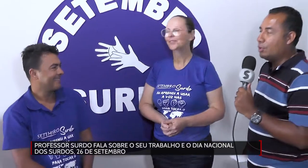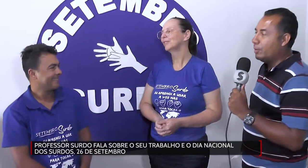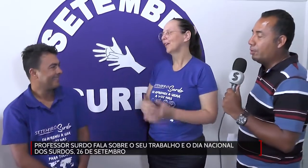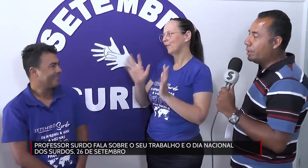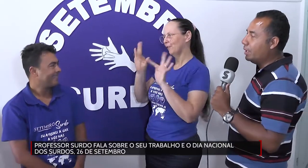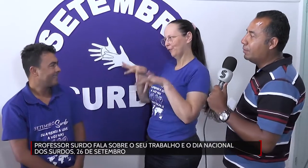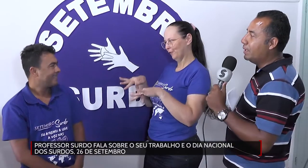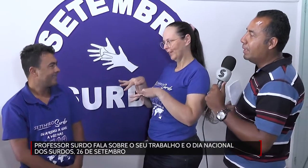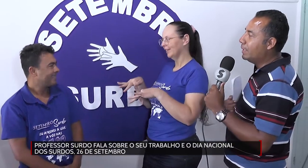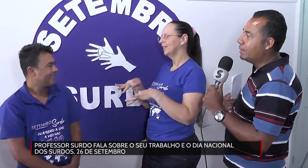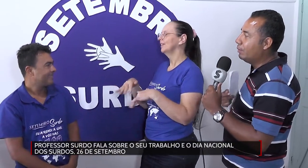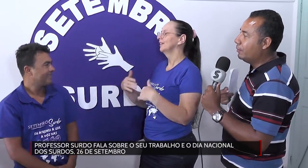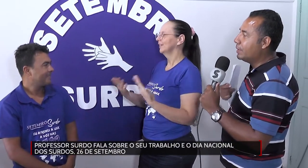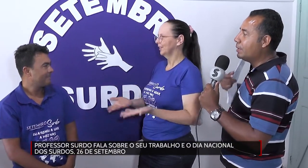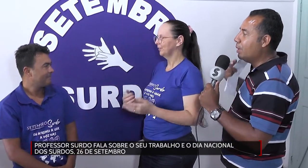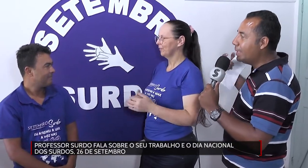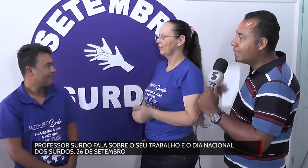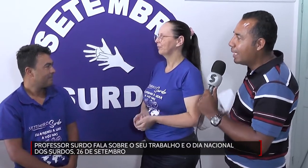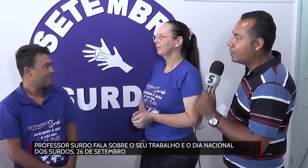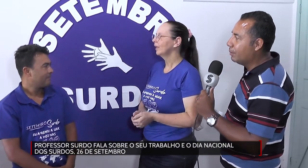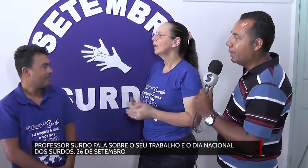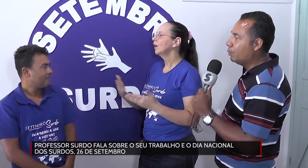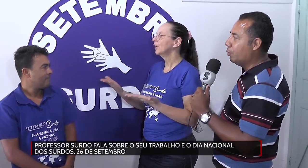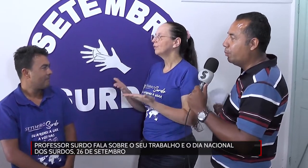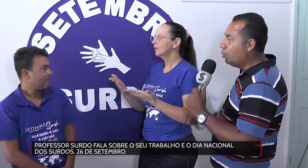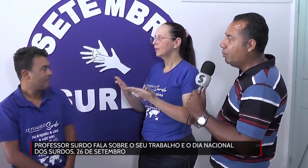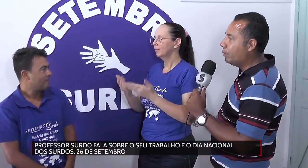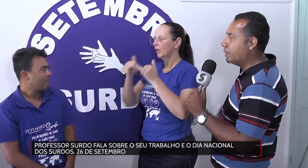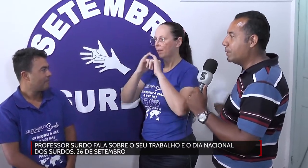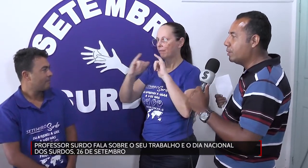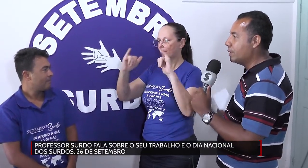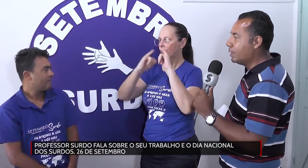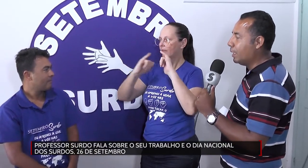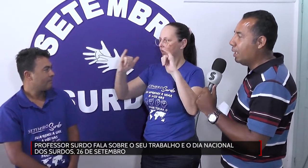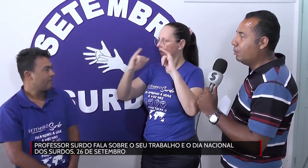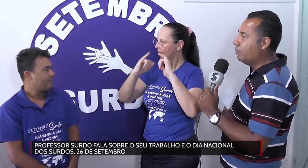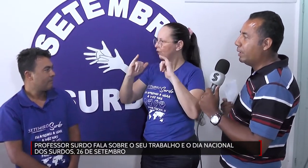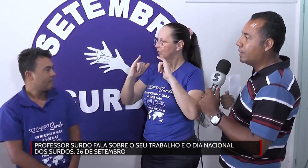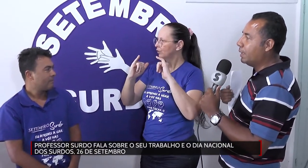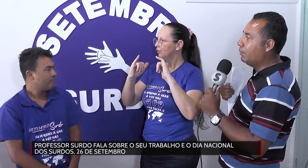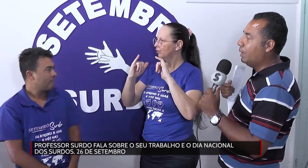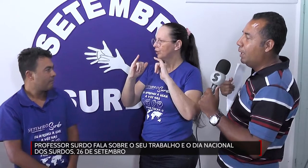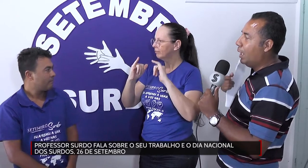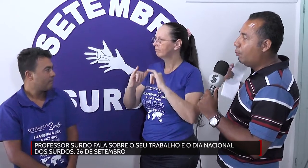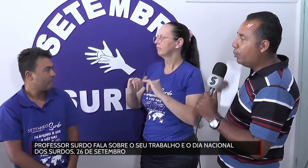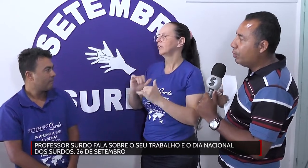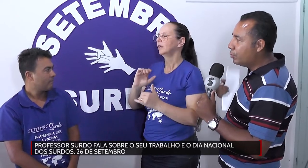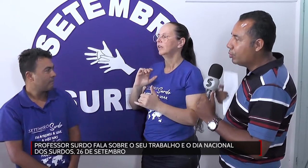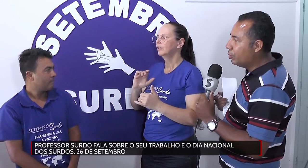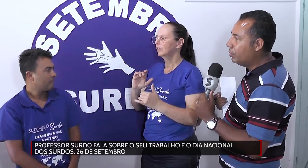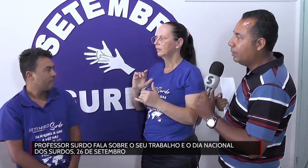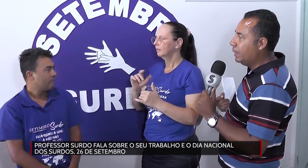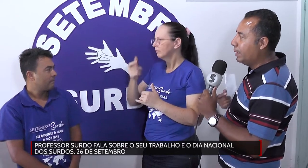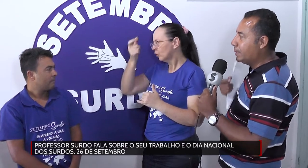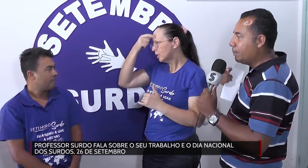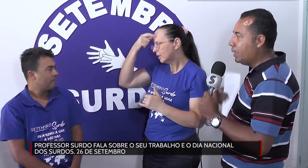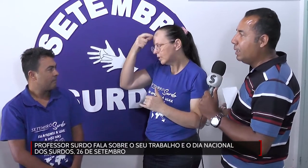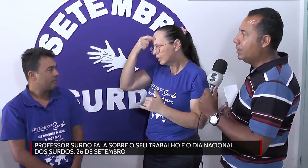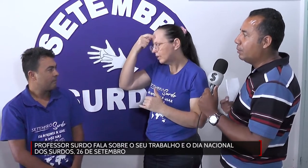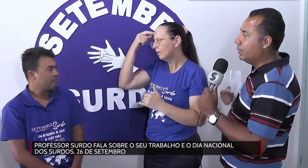Cláudio Omar, eu gostaria que você fizesse uma mensagem para o teu público, para as pessoas em geral, com relação ao público surdo. Respeito,